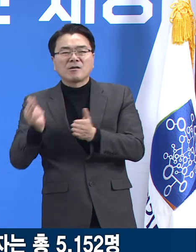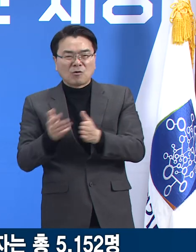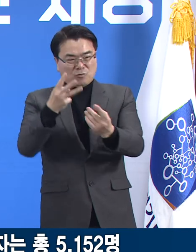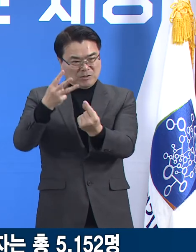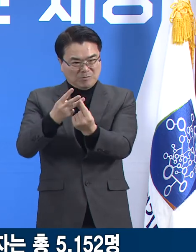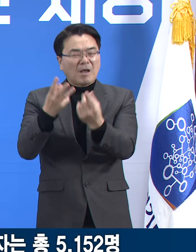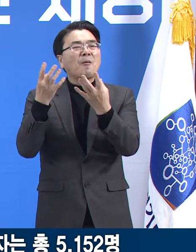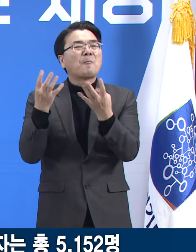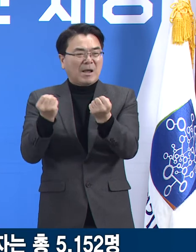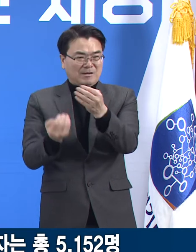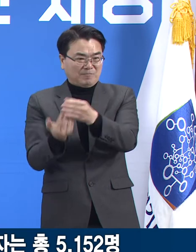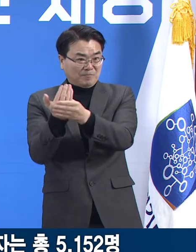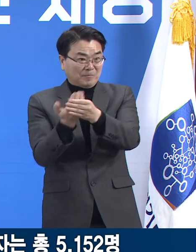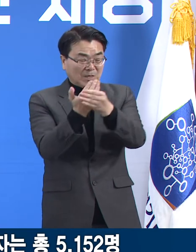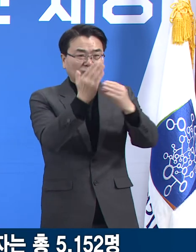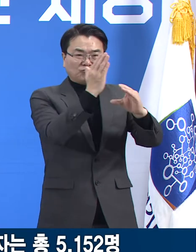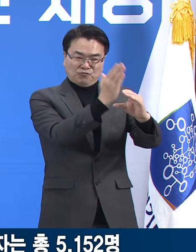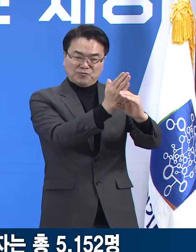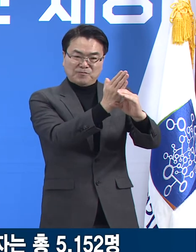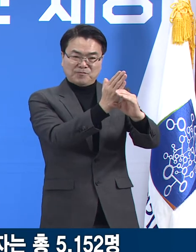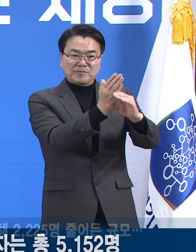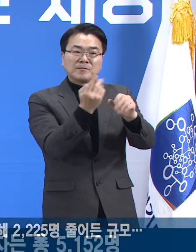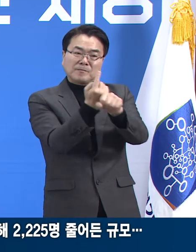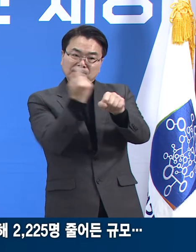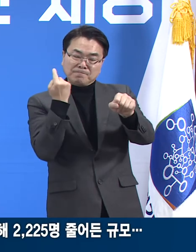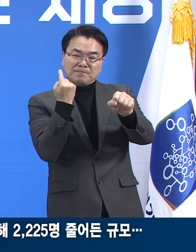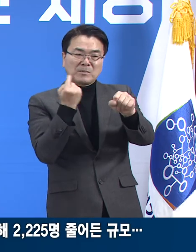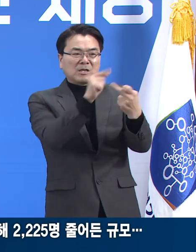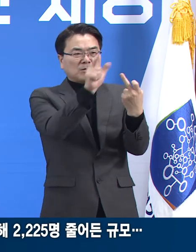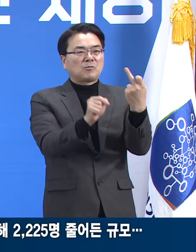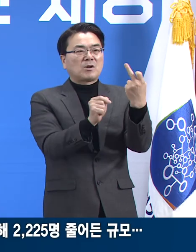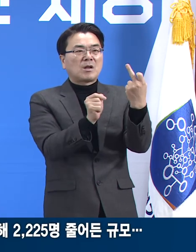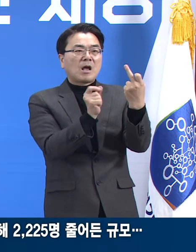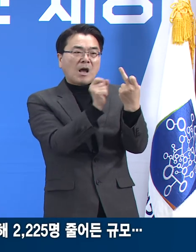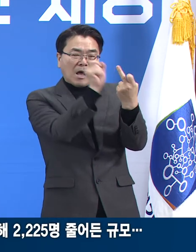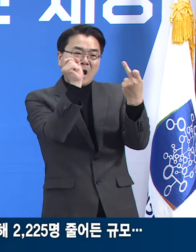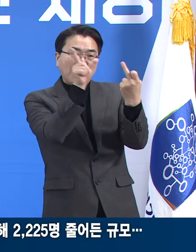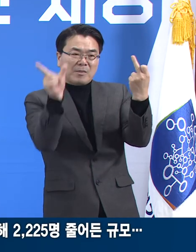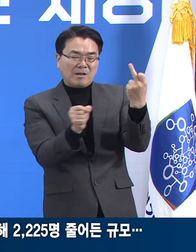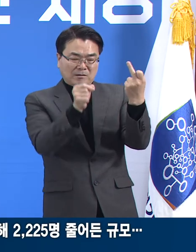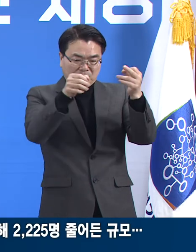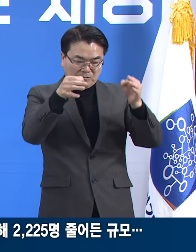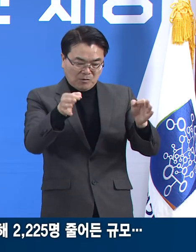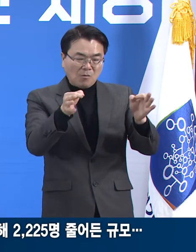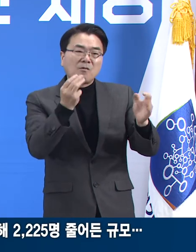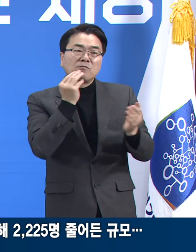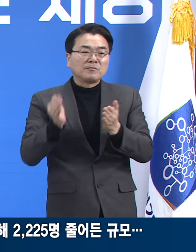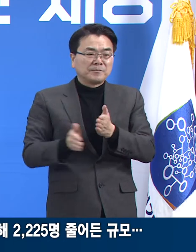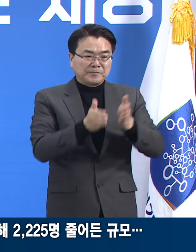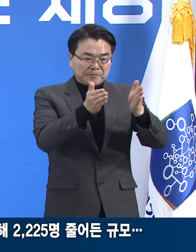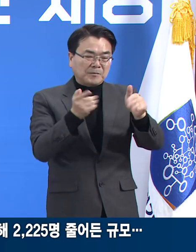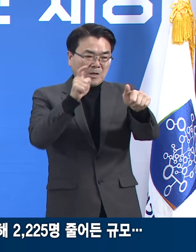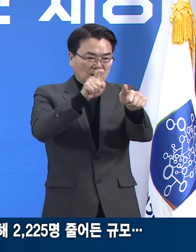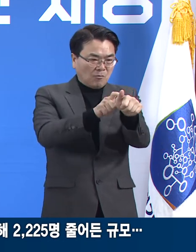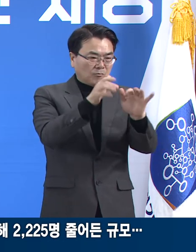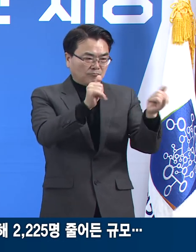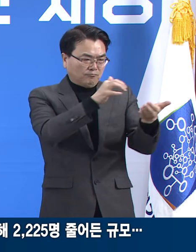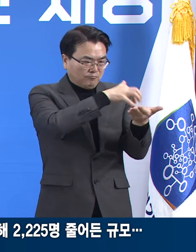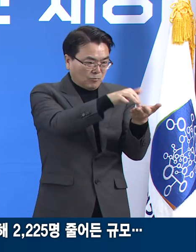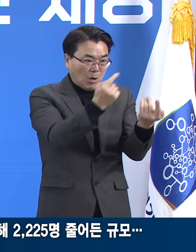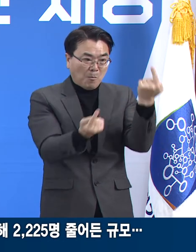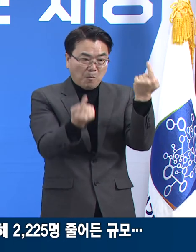많습니다. 작년 12월 한 달간 경기도에서 발생했던 확진자 수에 비해